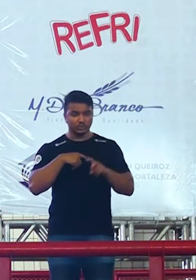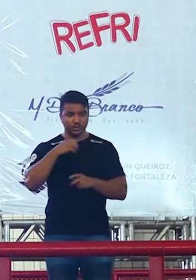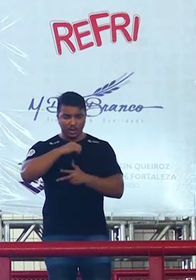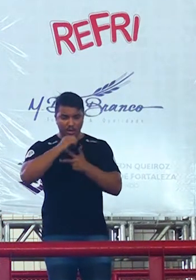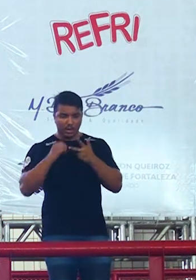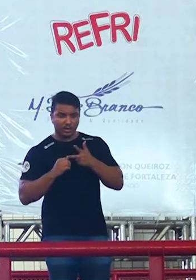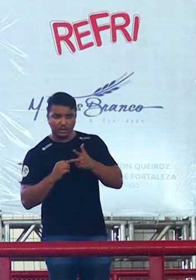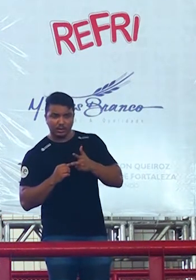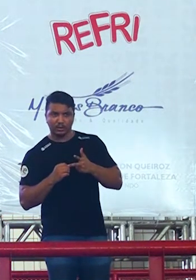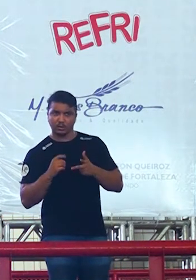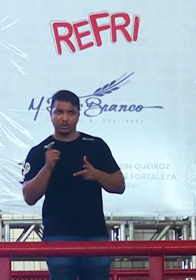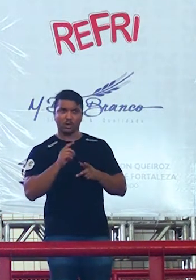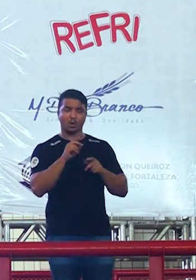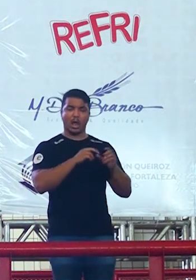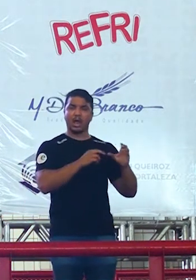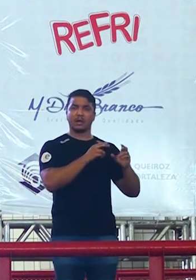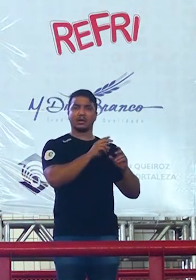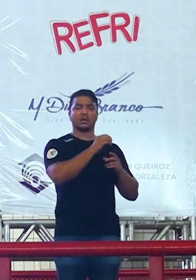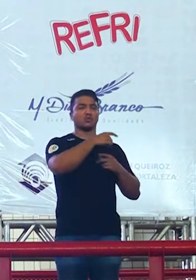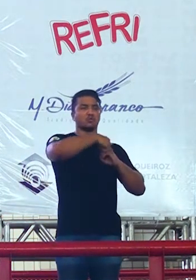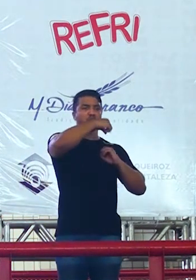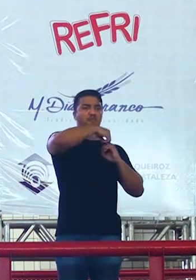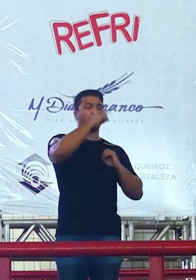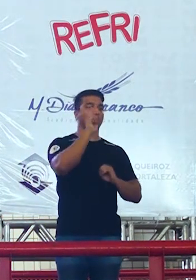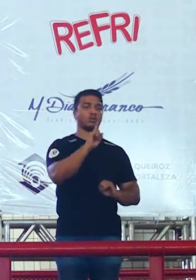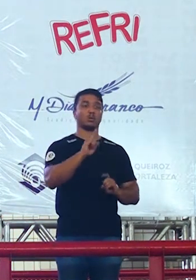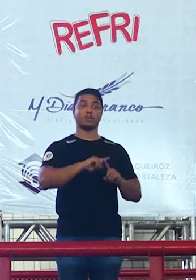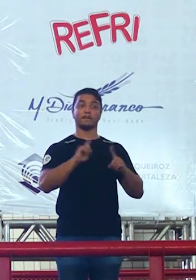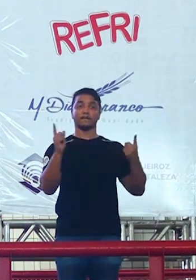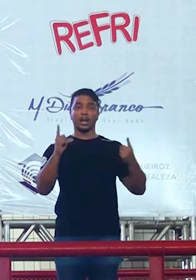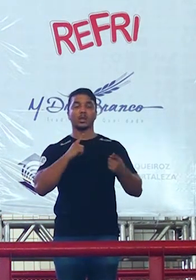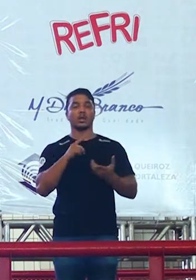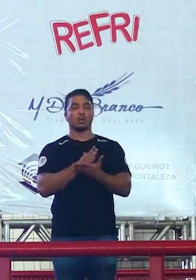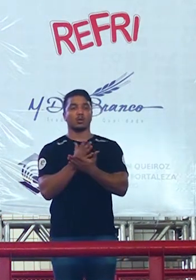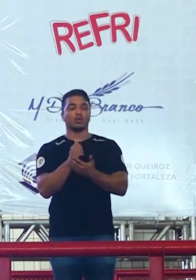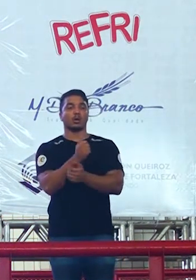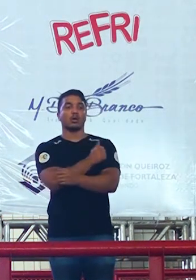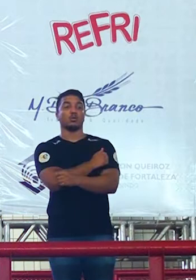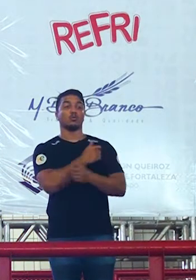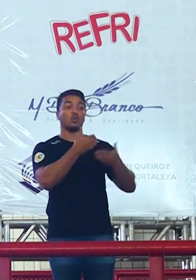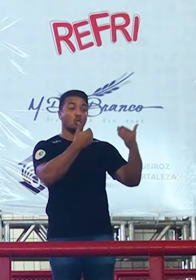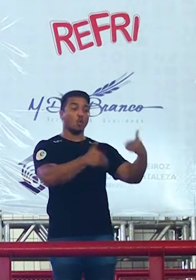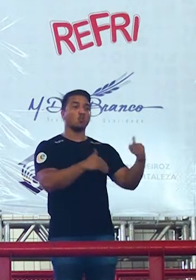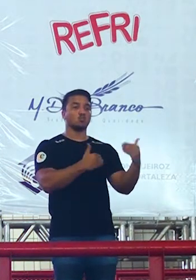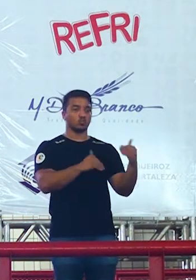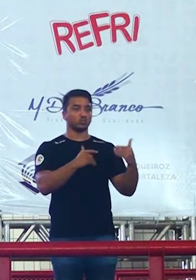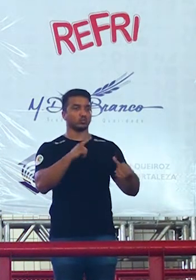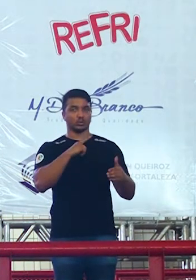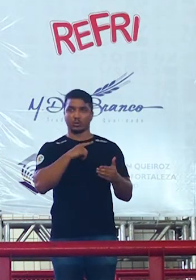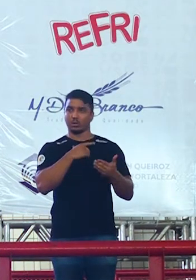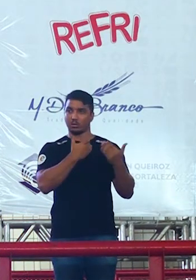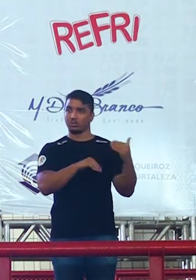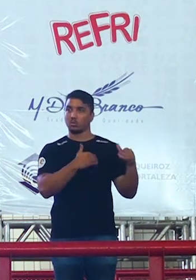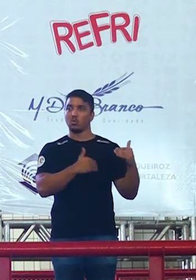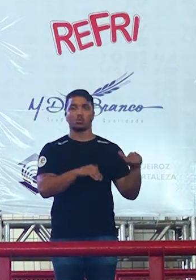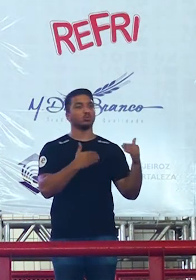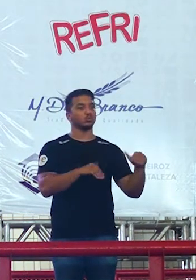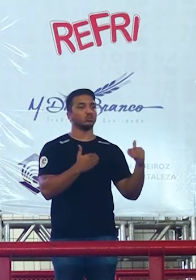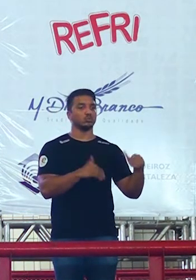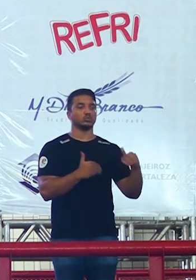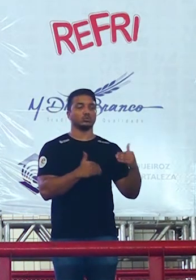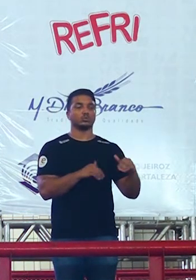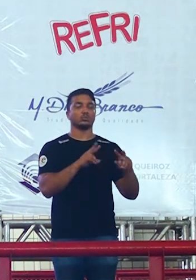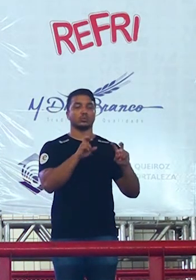não caiu na Unifor não caiu nessas não mas eu tive aluno que foi fazer concurso pode procurar depois no Google para ver se a mentira é minha